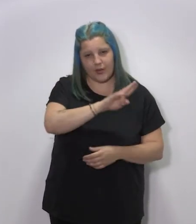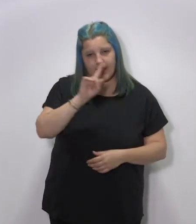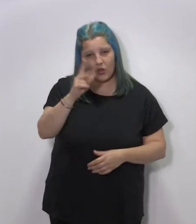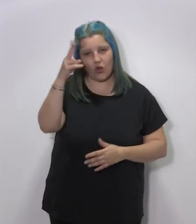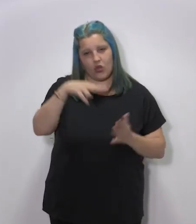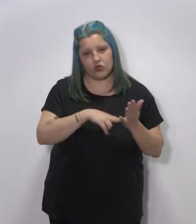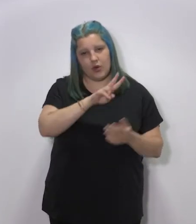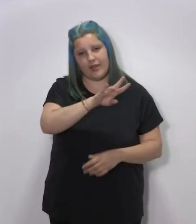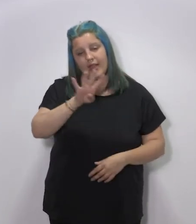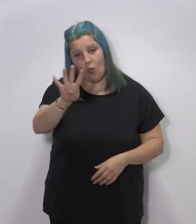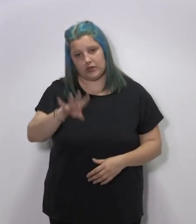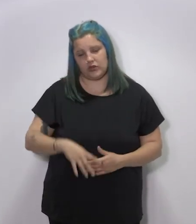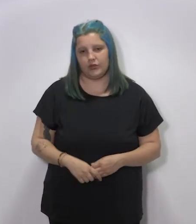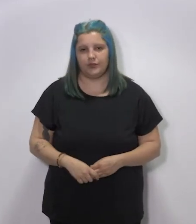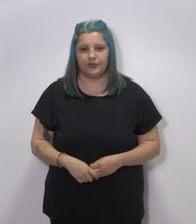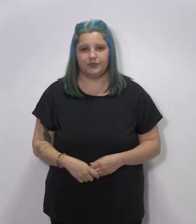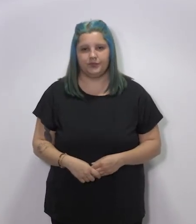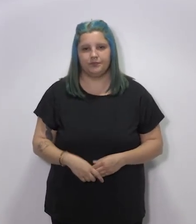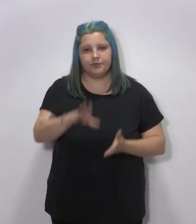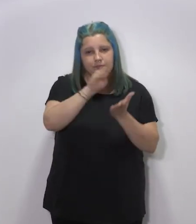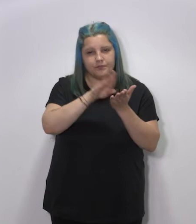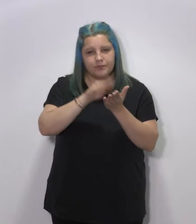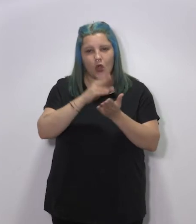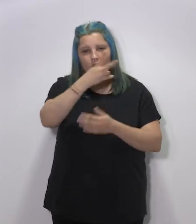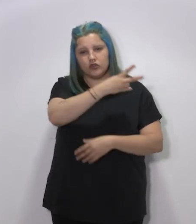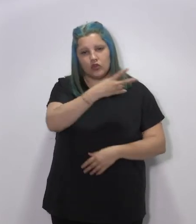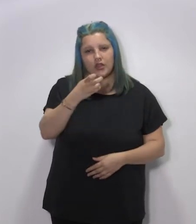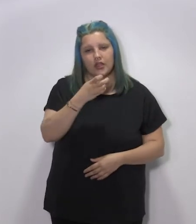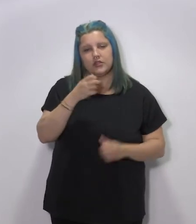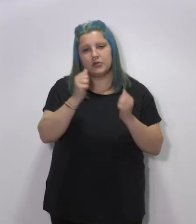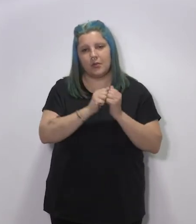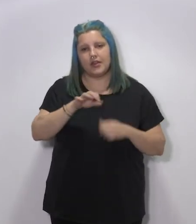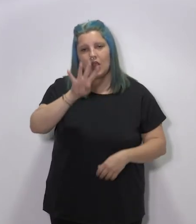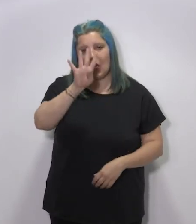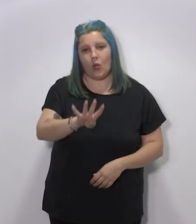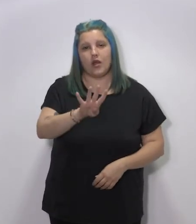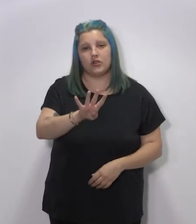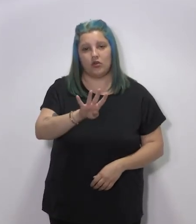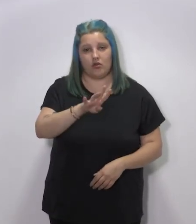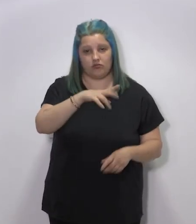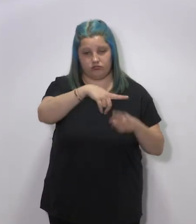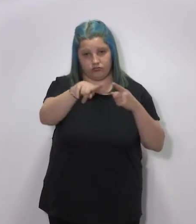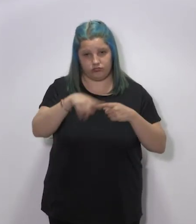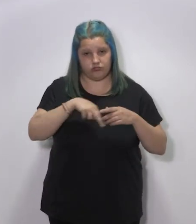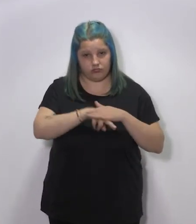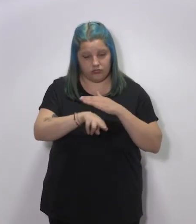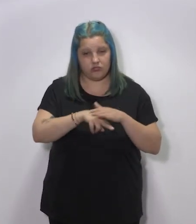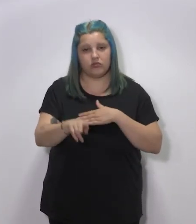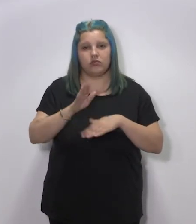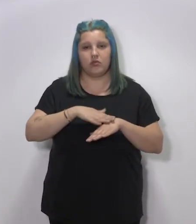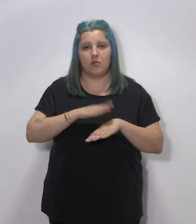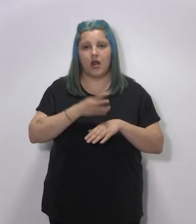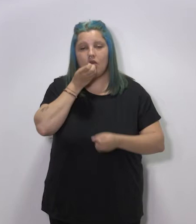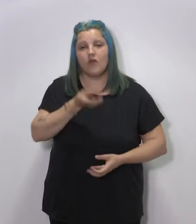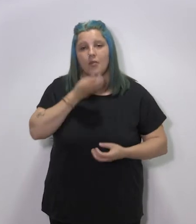2021-2024. Que recoge 224 operaciones y que pretende